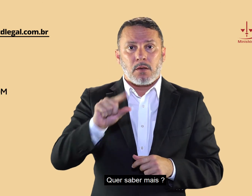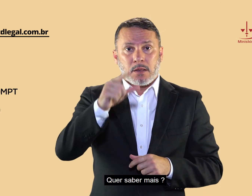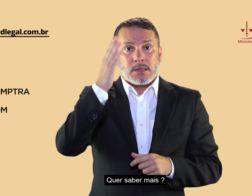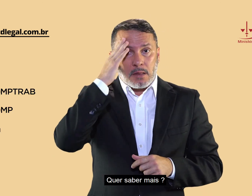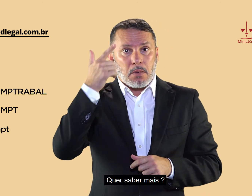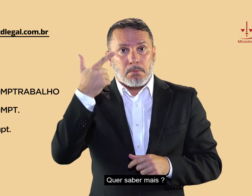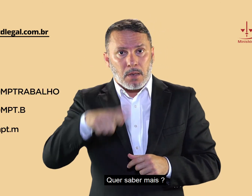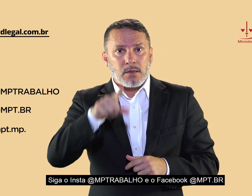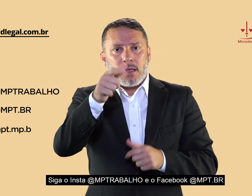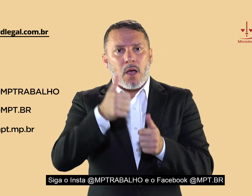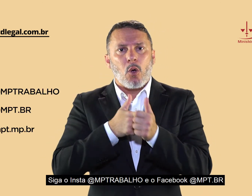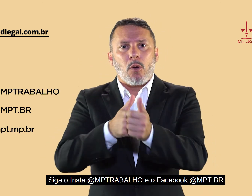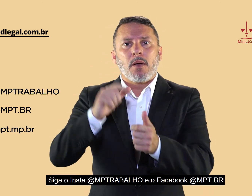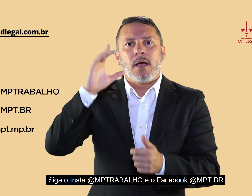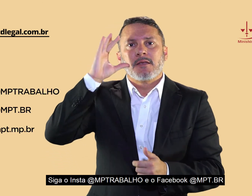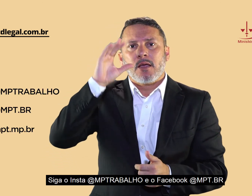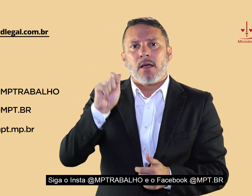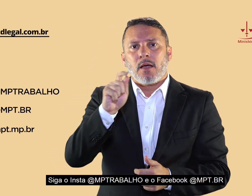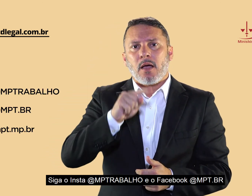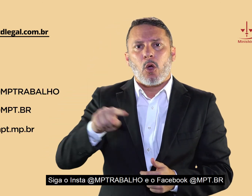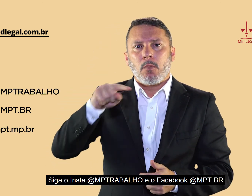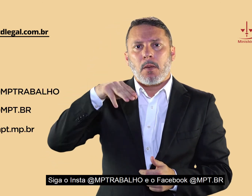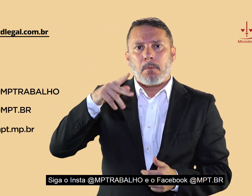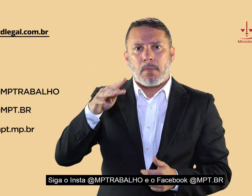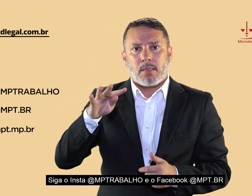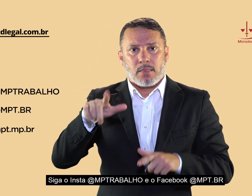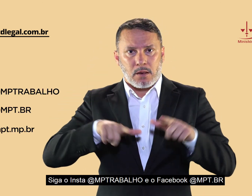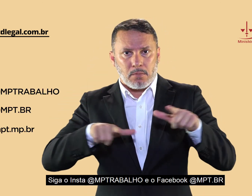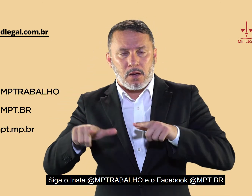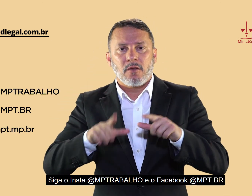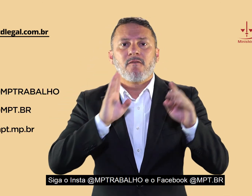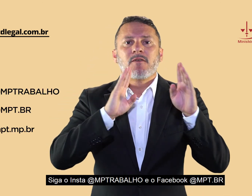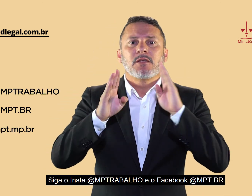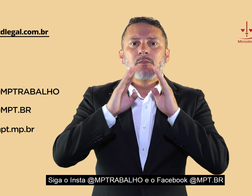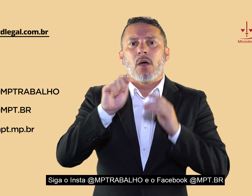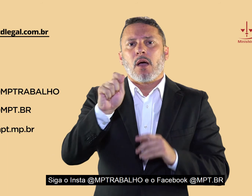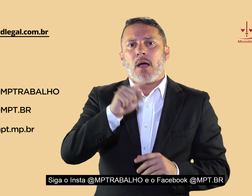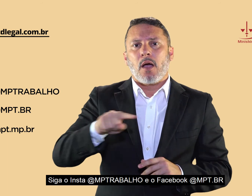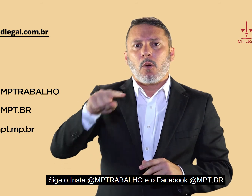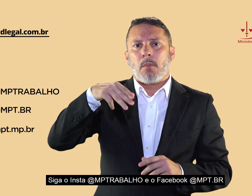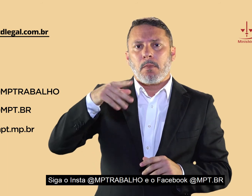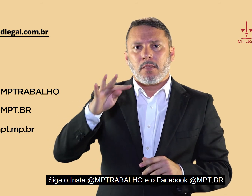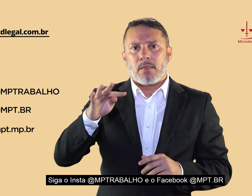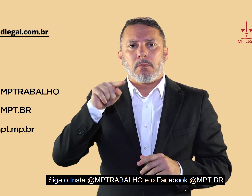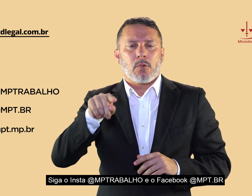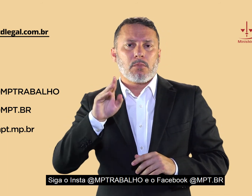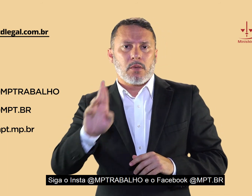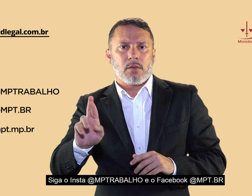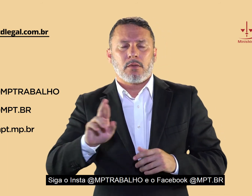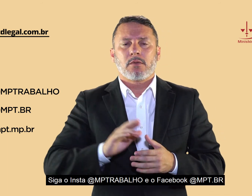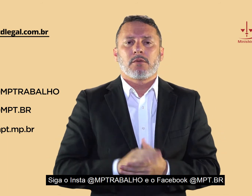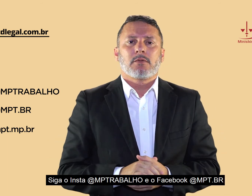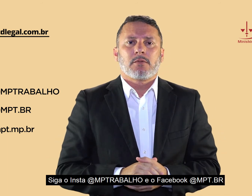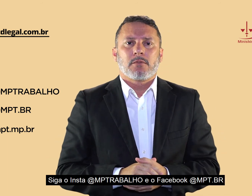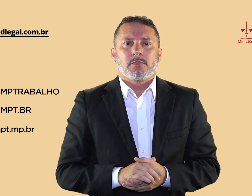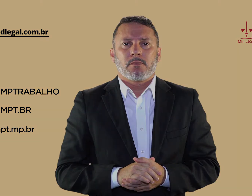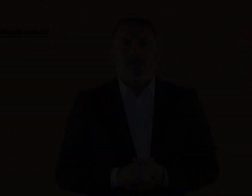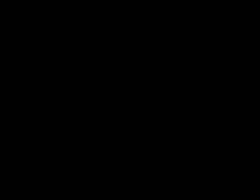saber mais? Siga no Insta, arroba MP Trabalho e o Facebook, arroba mpt.br. Obrigado. Obrigado. Obrigado. Obrigado.